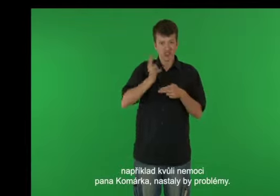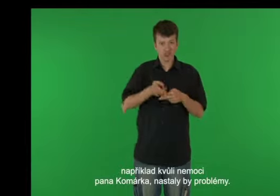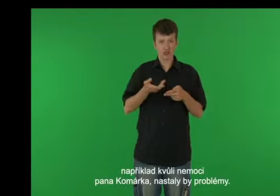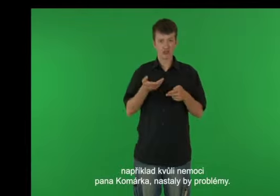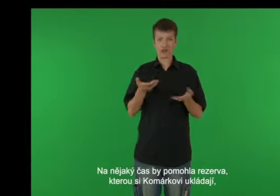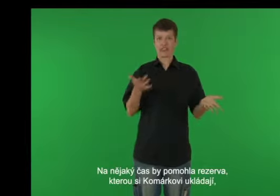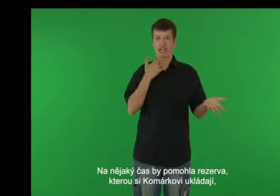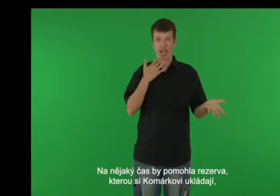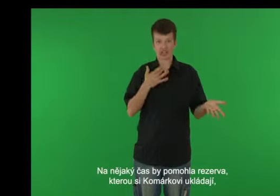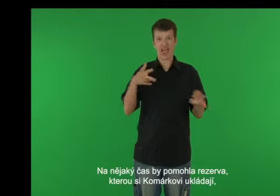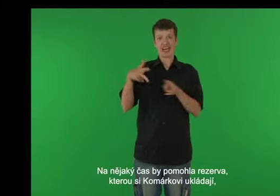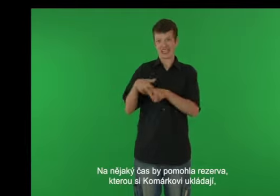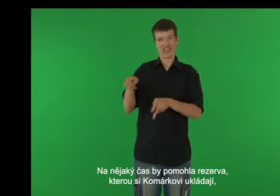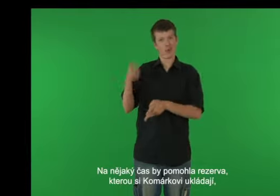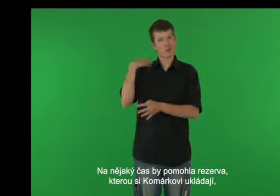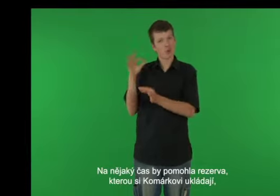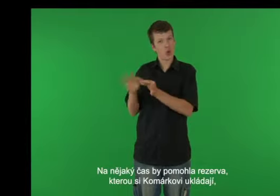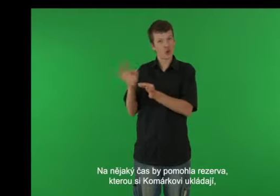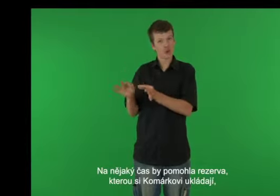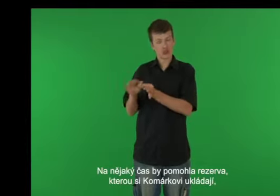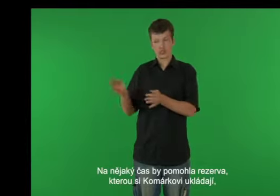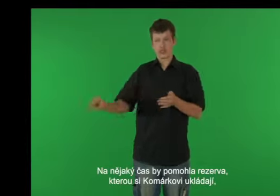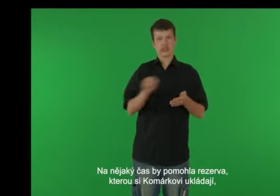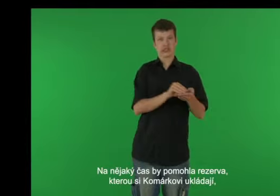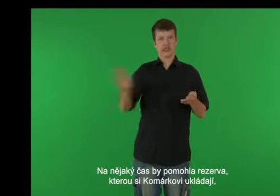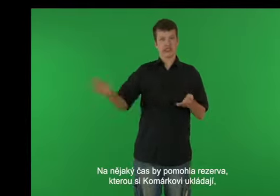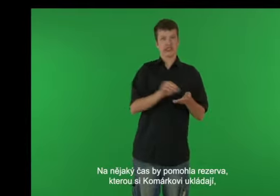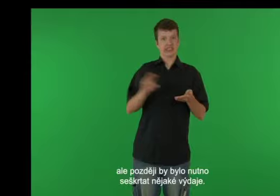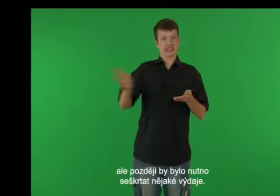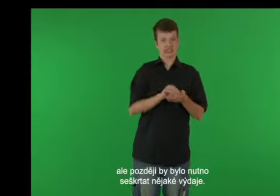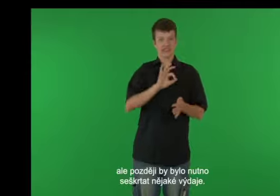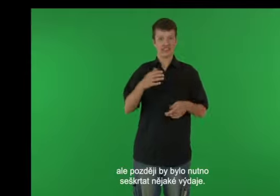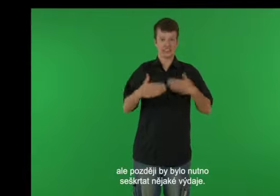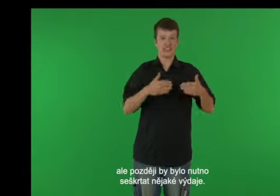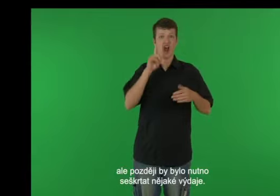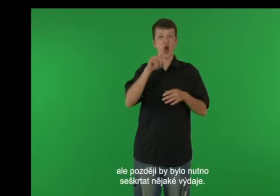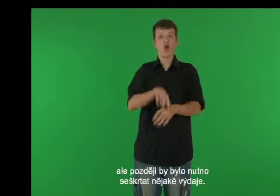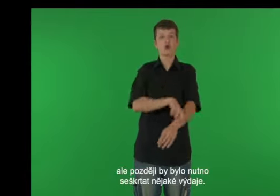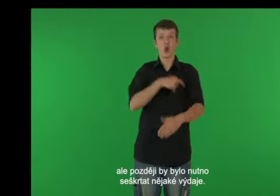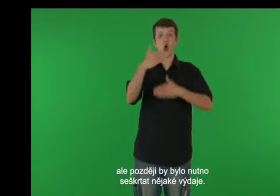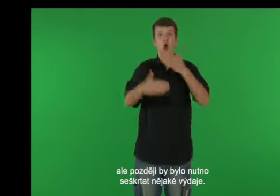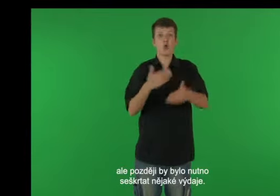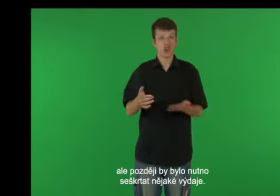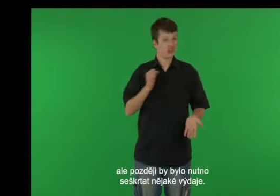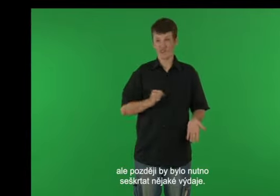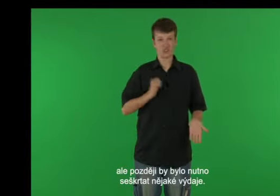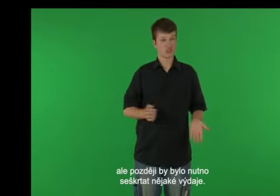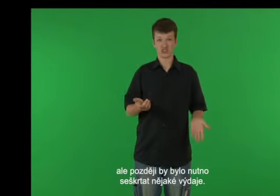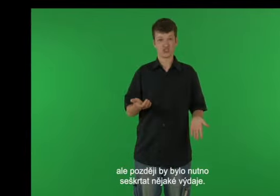nějaký příjem, například kvůli nemoci pana komárka, nastaly by problémy. Na nějaký čas by pomohla rezerva, kterou si komárkuji ukládají. Ale později by bylo